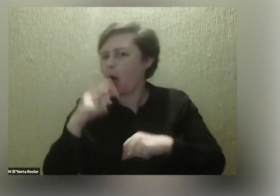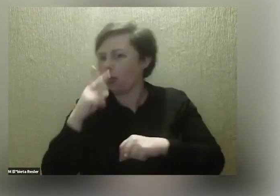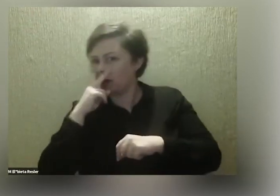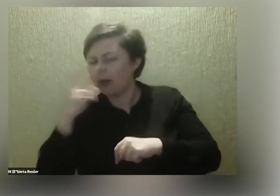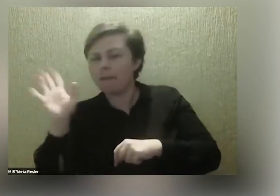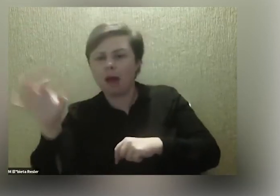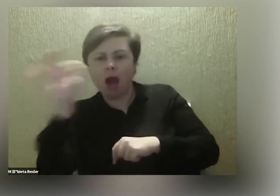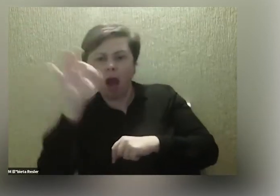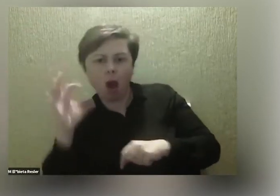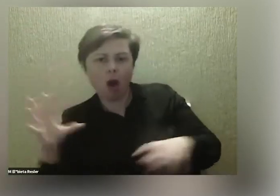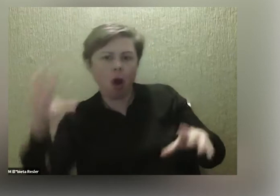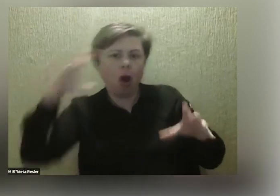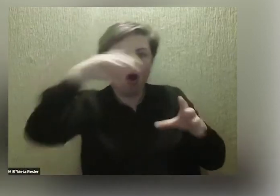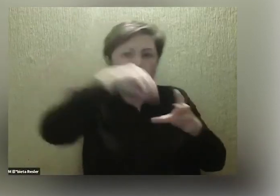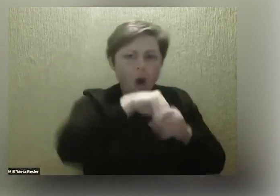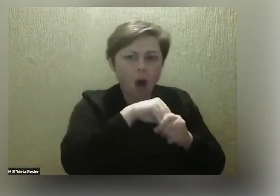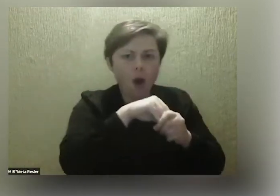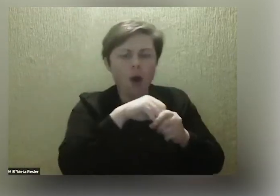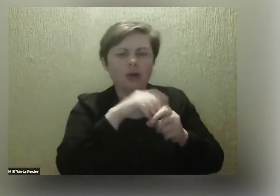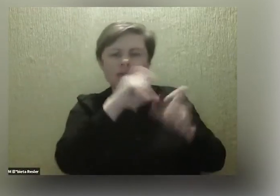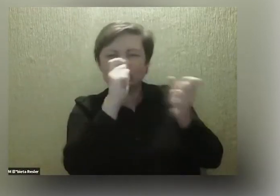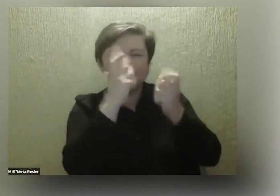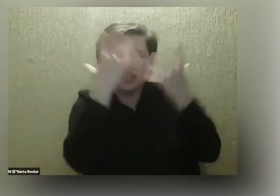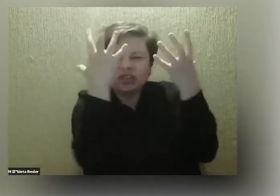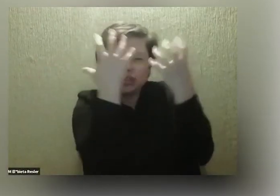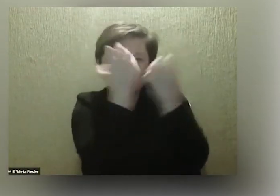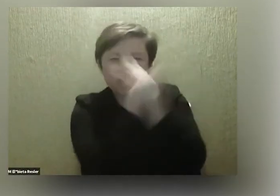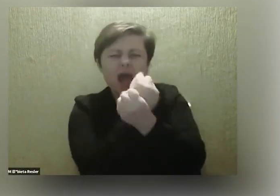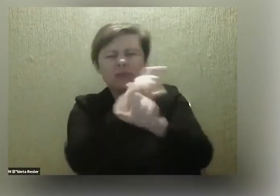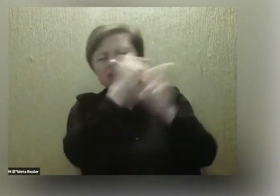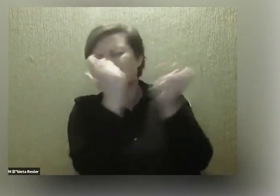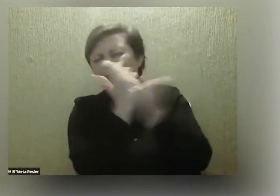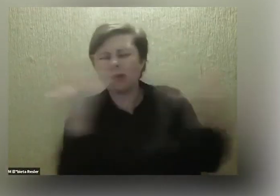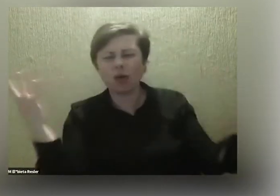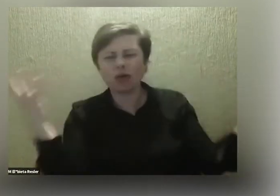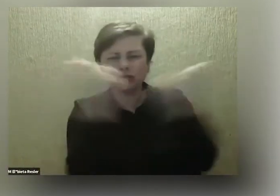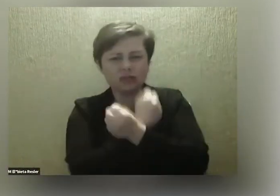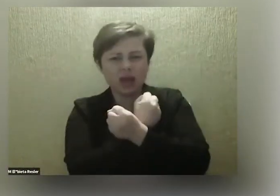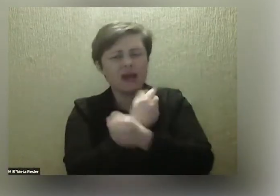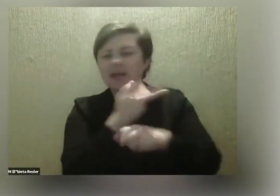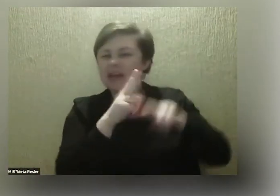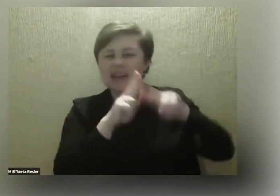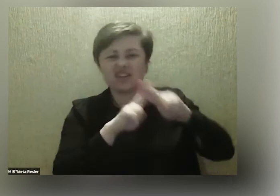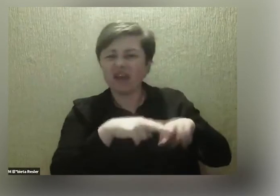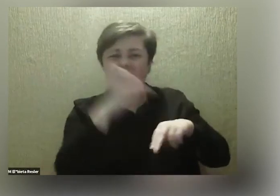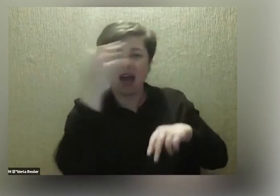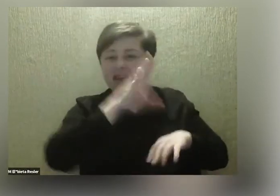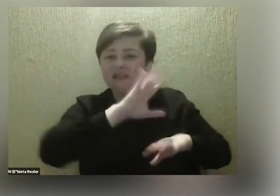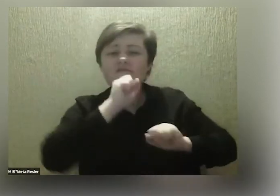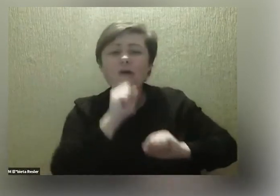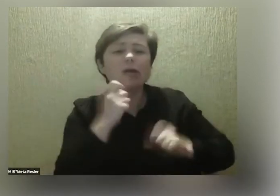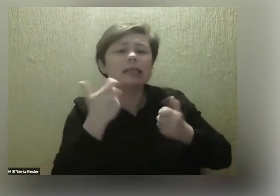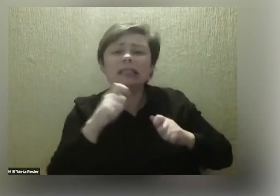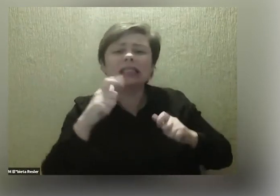okazję wejść do całkowitej ciemności, ale totalnej takiej, nie, jest jakaś reszta światła i za chwilę można zobaczyć jakieś